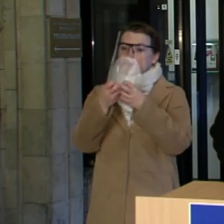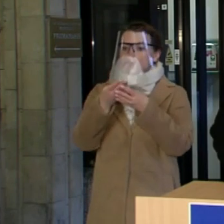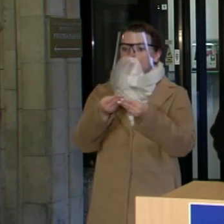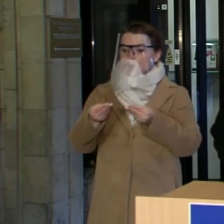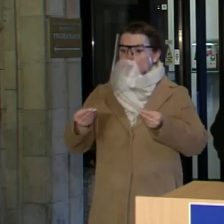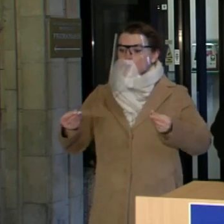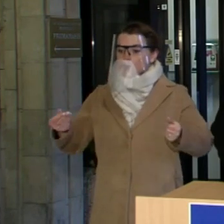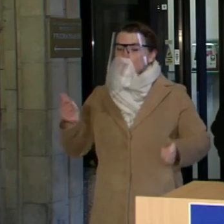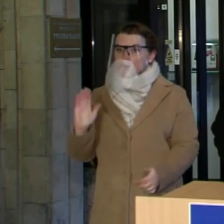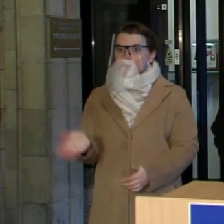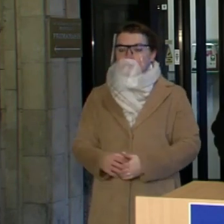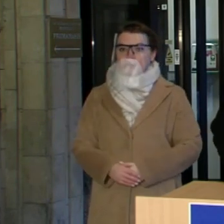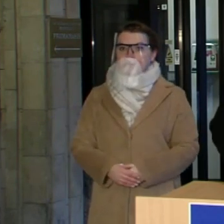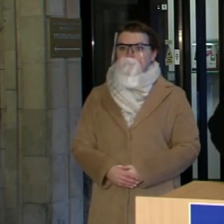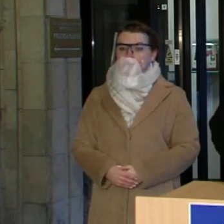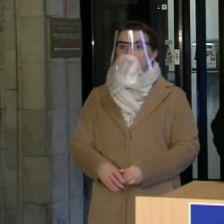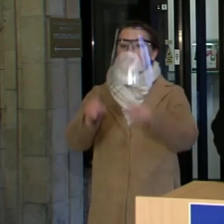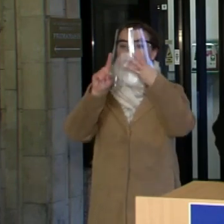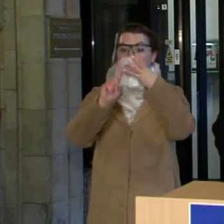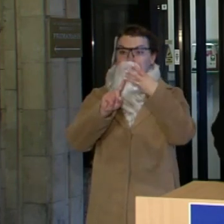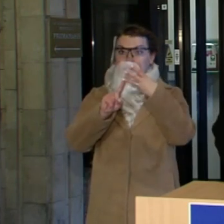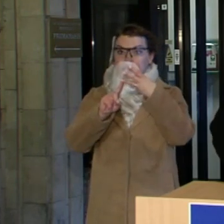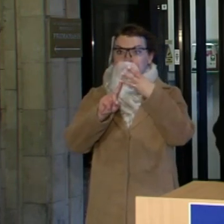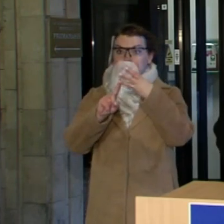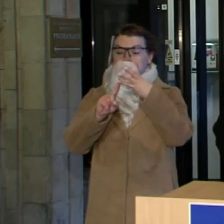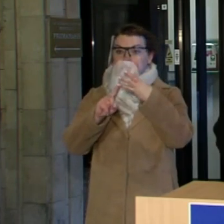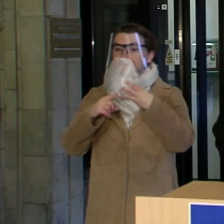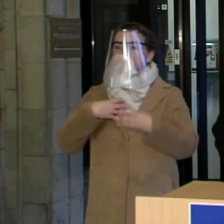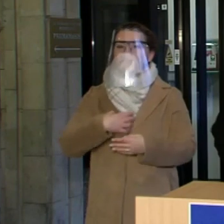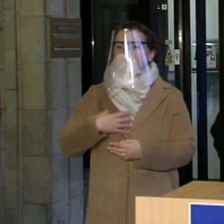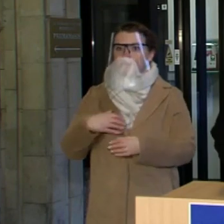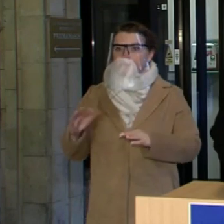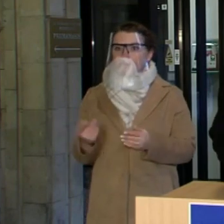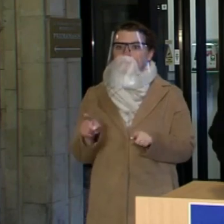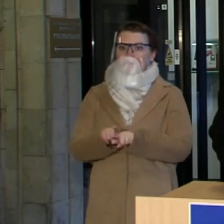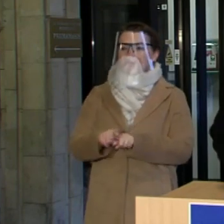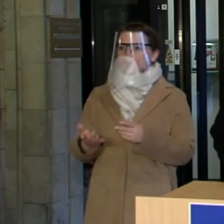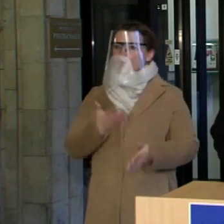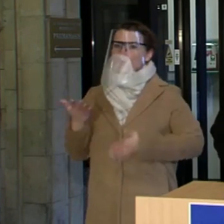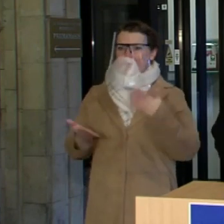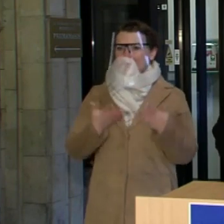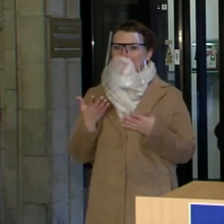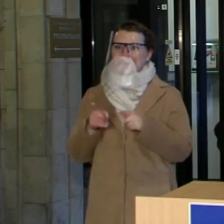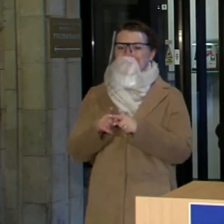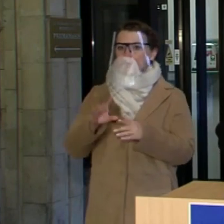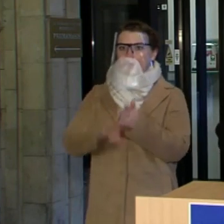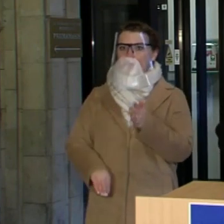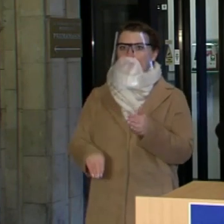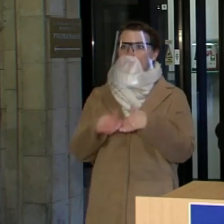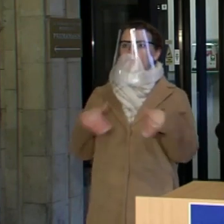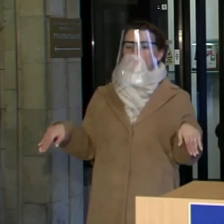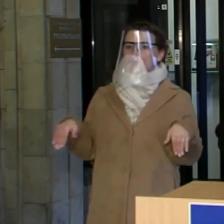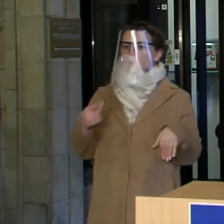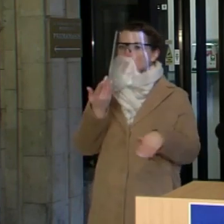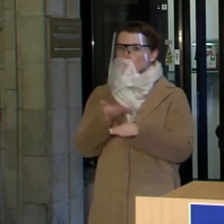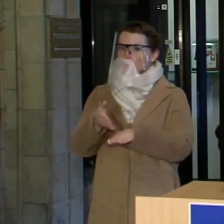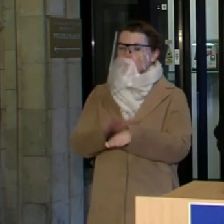išspręsti. Na ir trečias klausimas, iš tikrųjų man be emocijų sunku apie šitą klausimą kalbėti. Tai yra